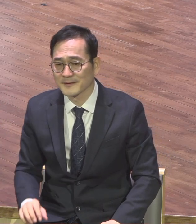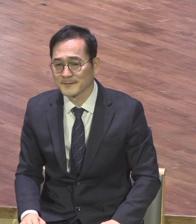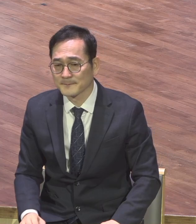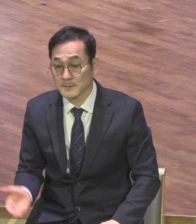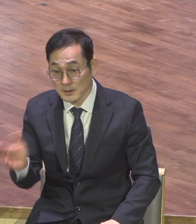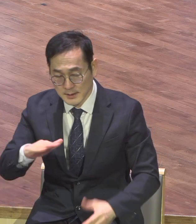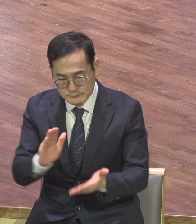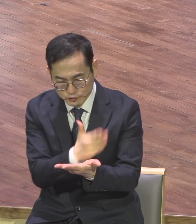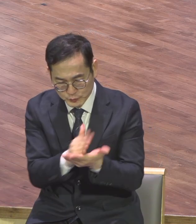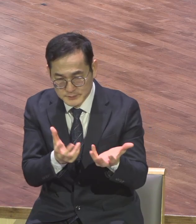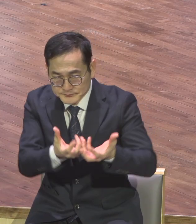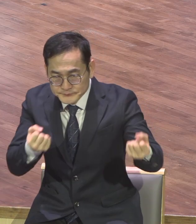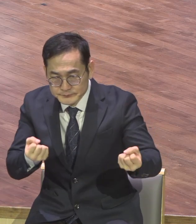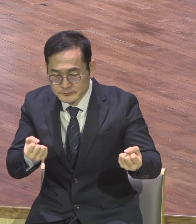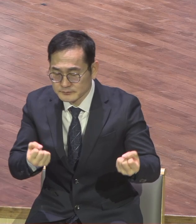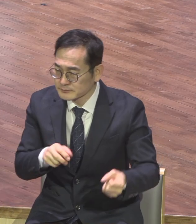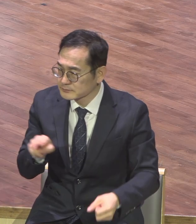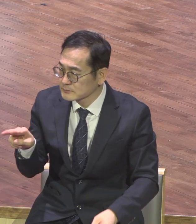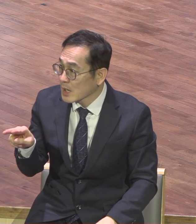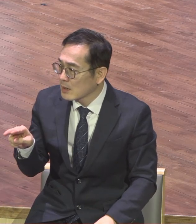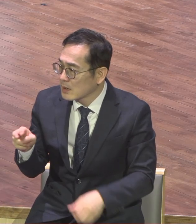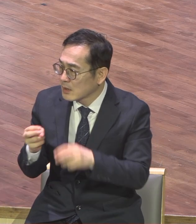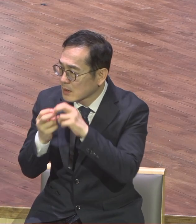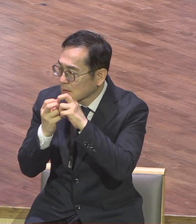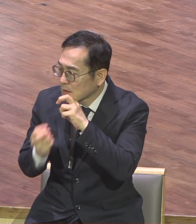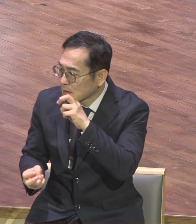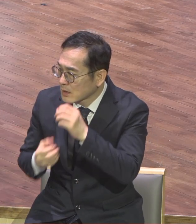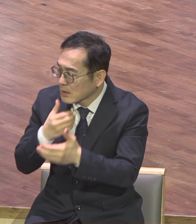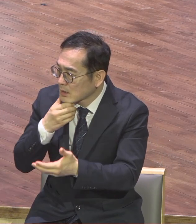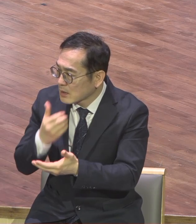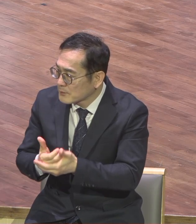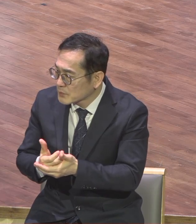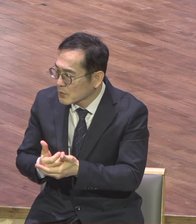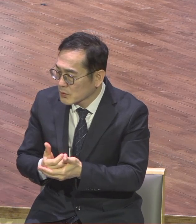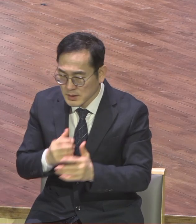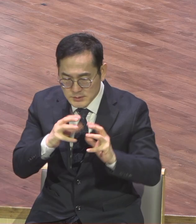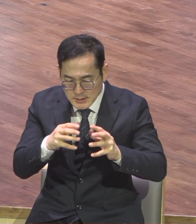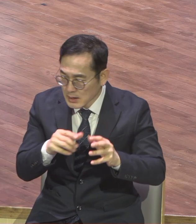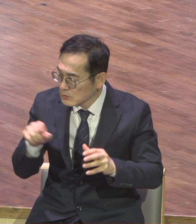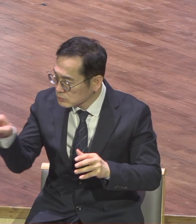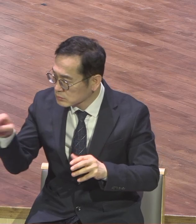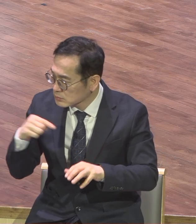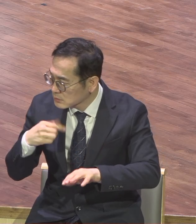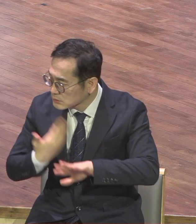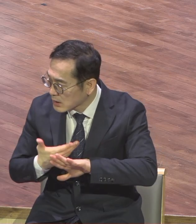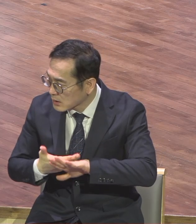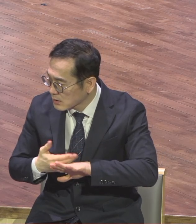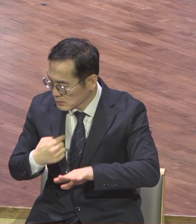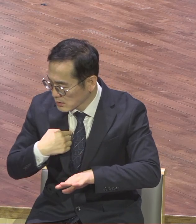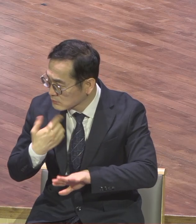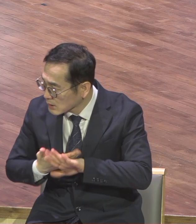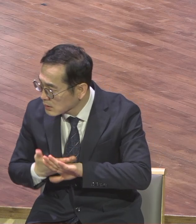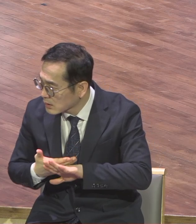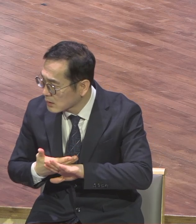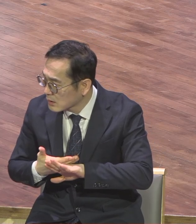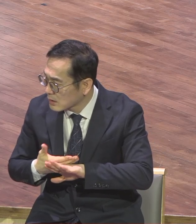삶을 살게 되면 야 뭔가 너는 다르구나 우리하고 나하고는 다르구나 그렇게 바라보니까